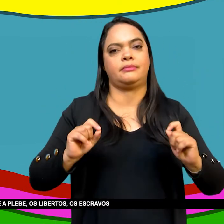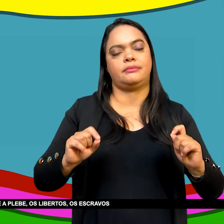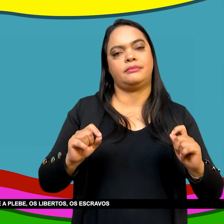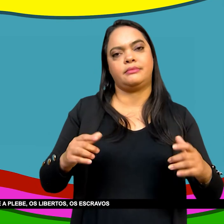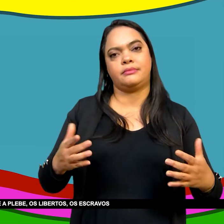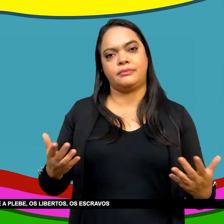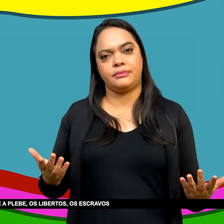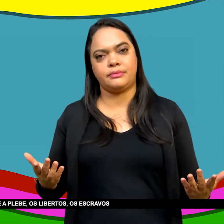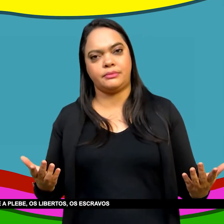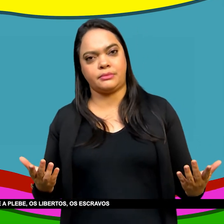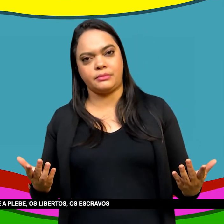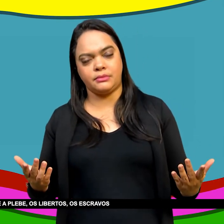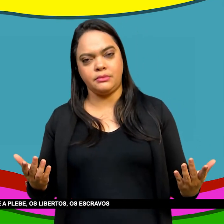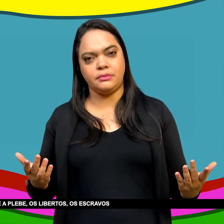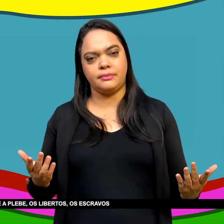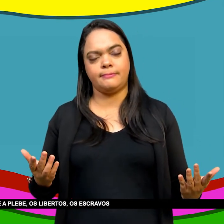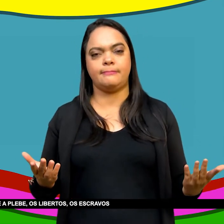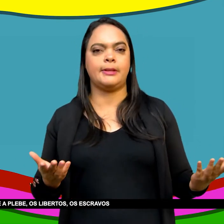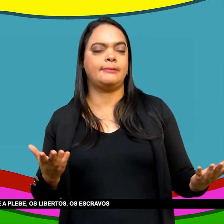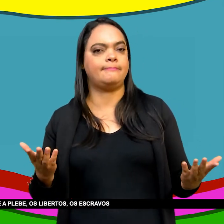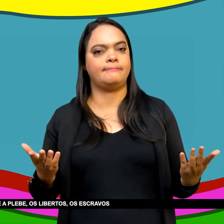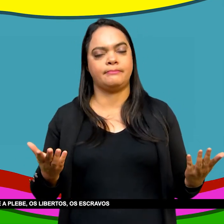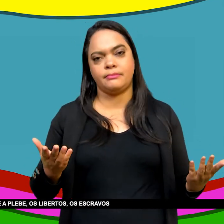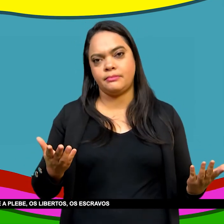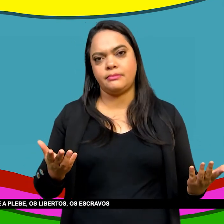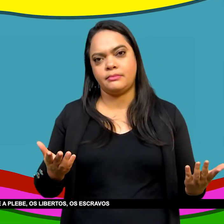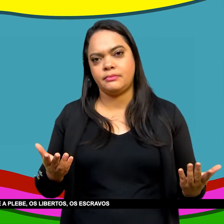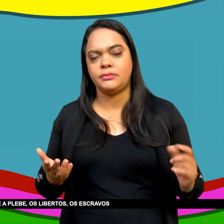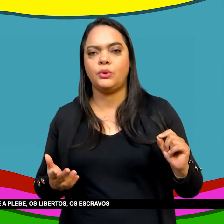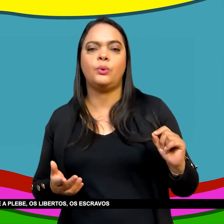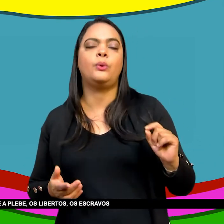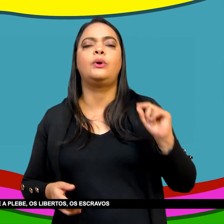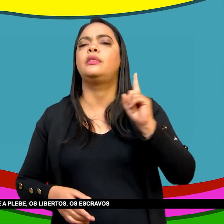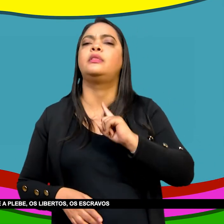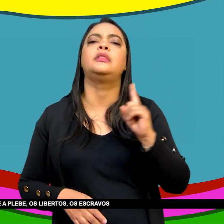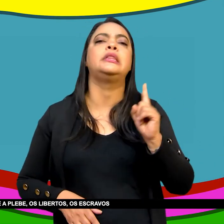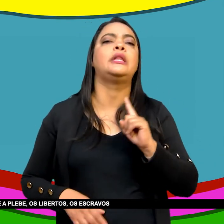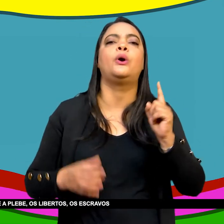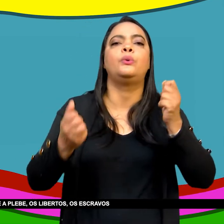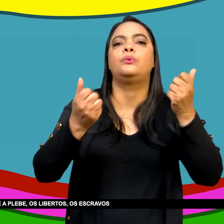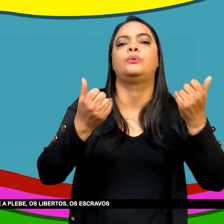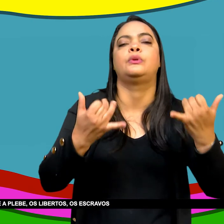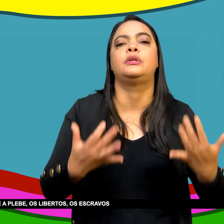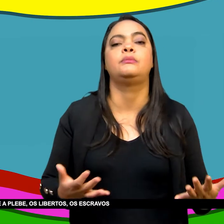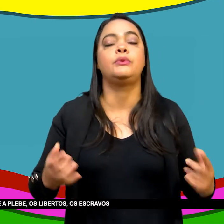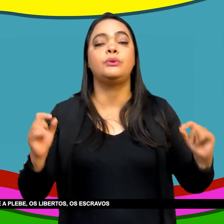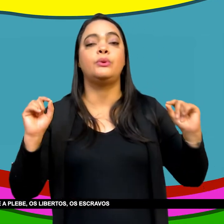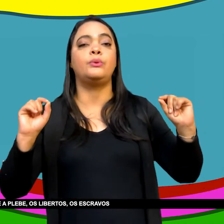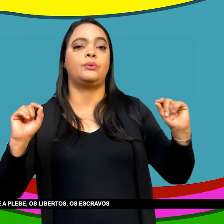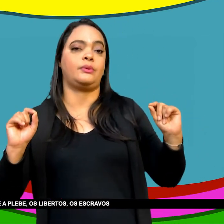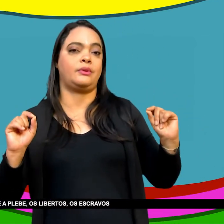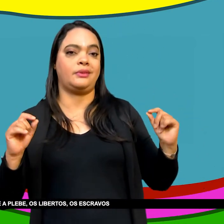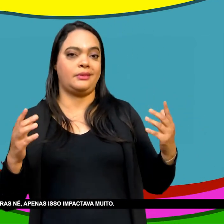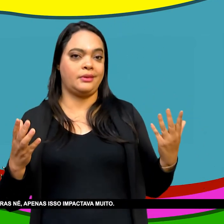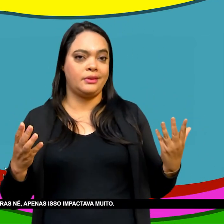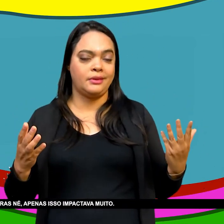ilustrados Das elites econômicas E elites culturais Até a plebe Os libertos Os escravos Todo mundo